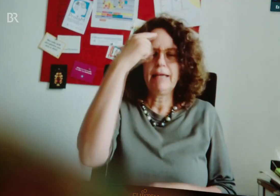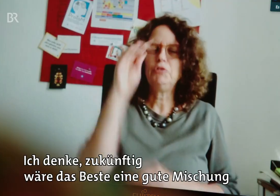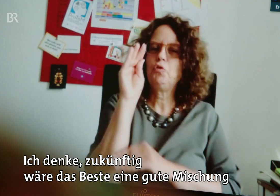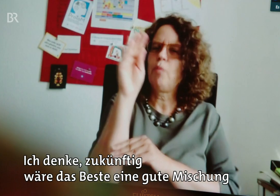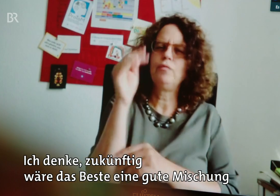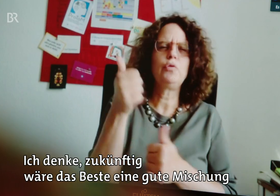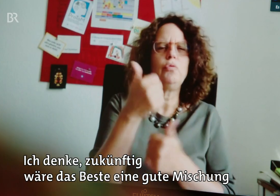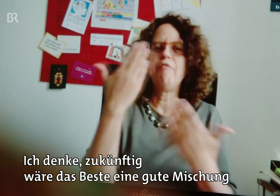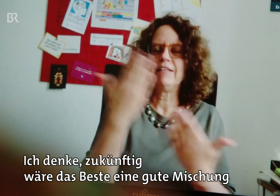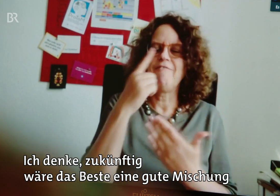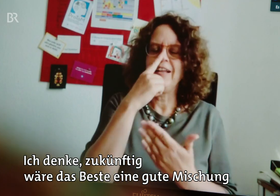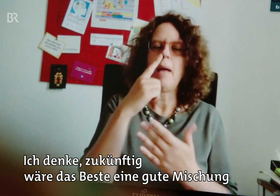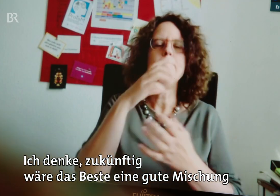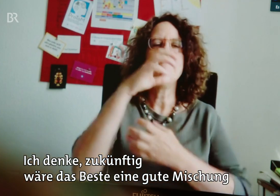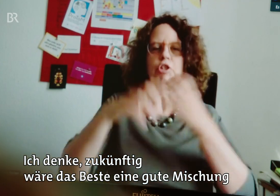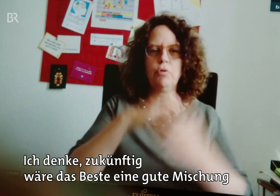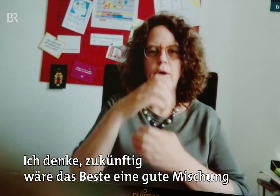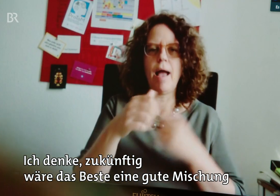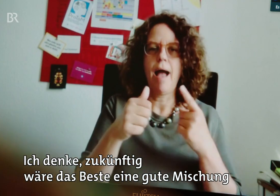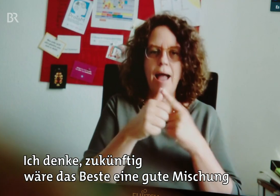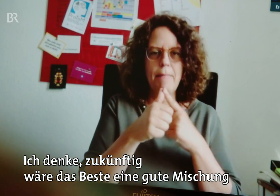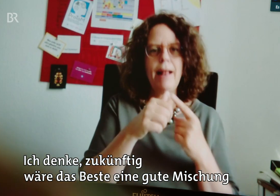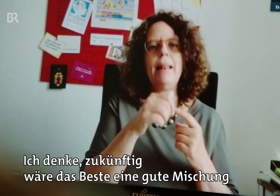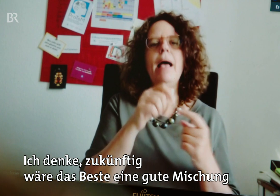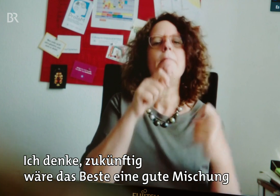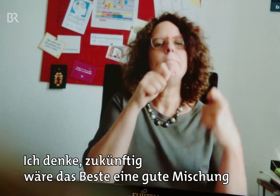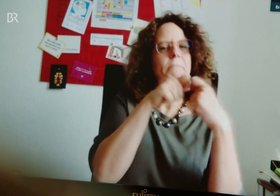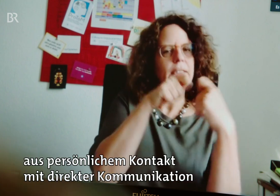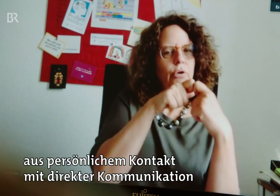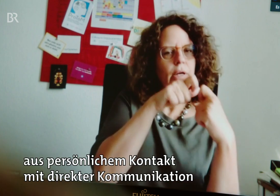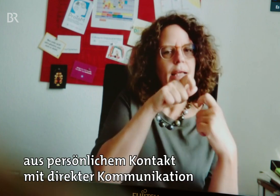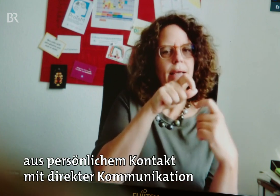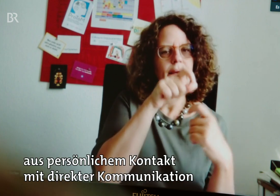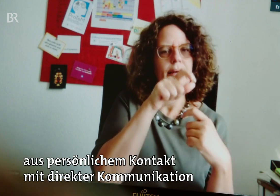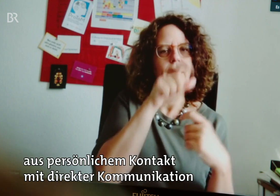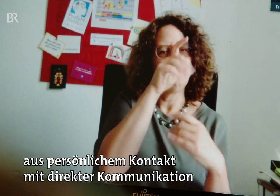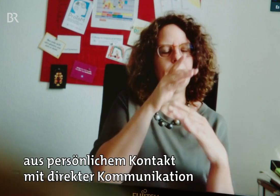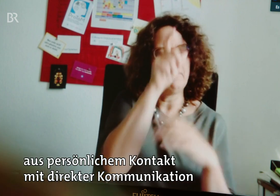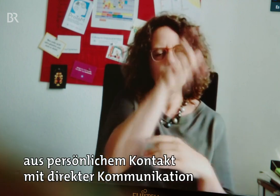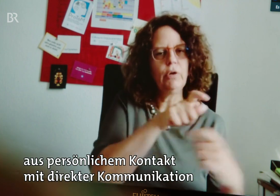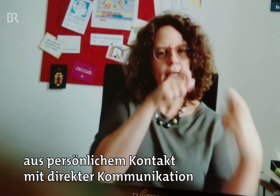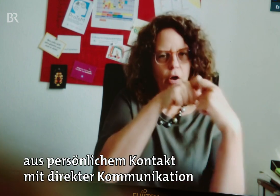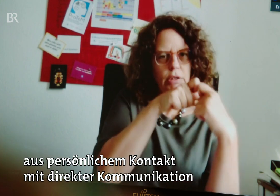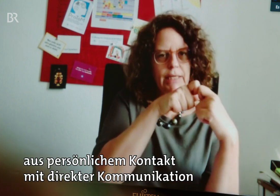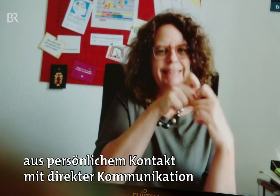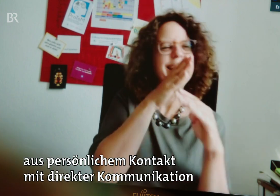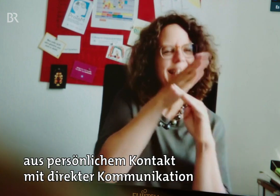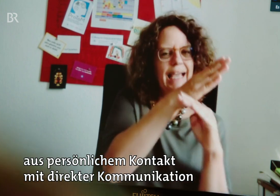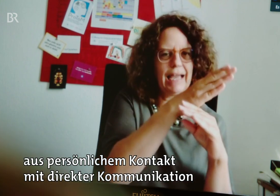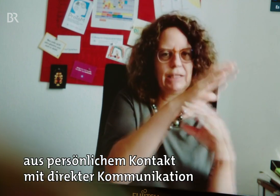Ich denke, zukünftig wäre das Beste eine gute Mischung aus persönlichem Kontakt mit direkter Kommunikation